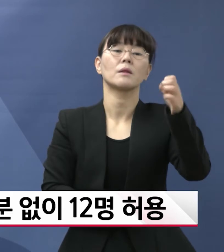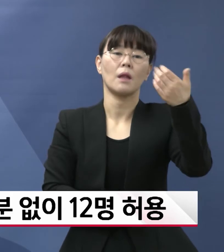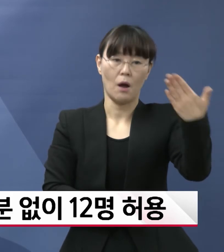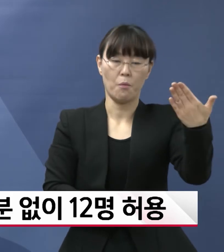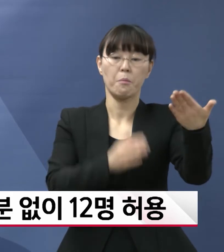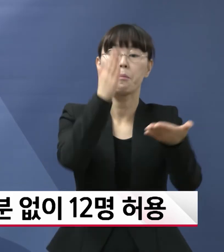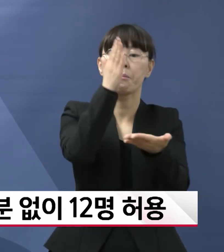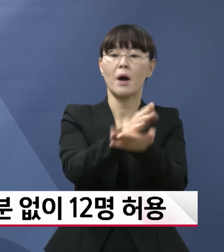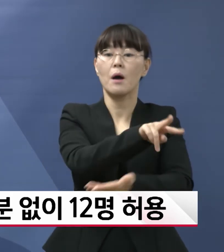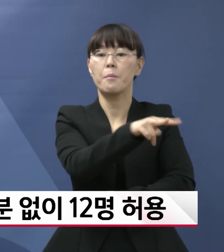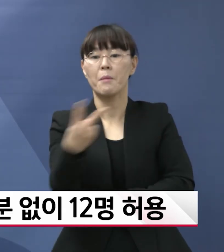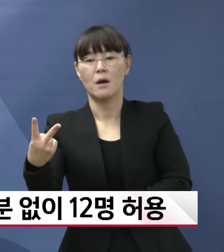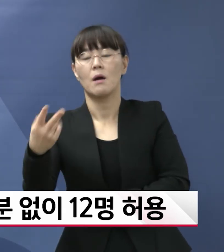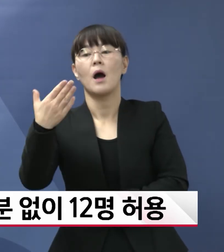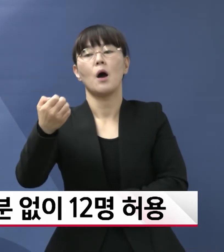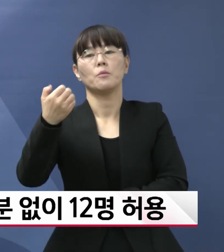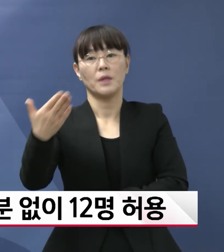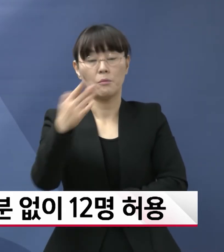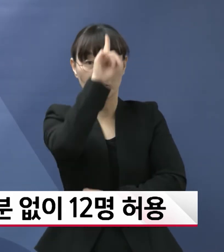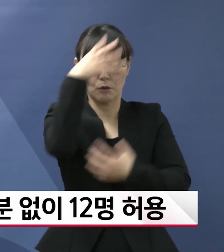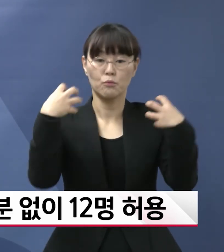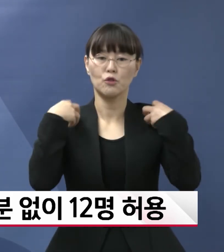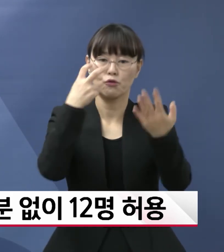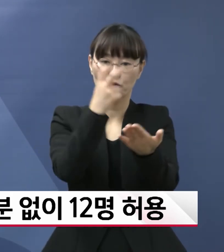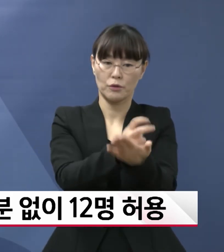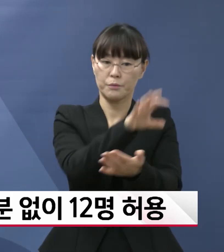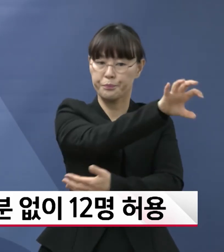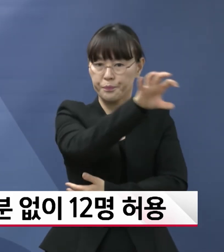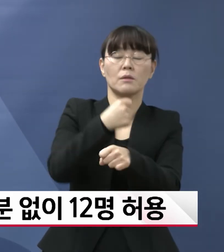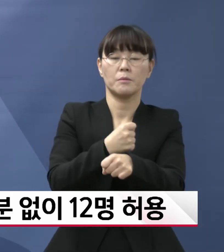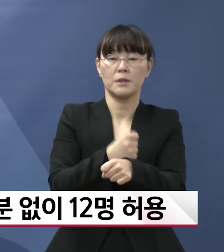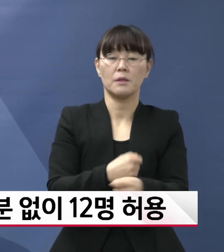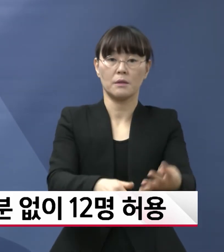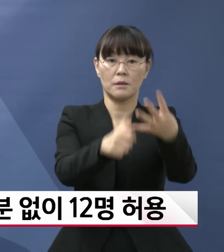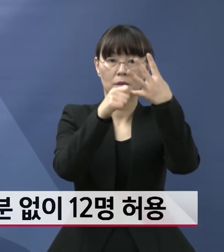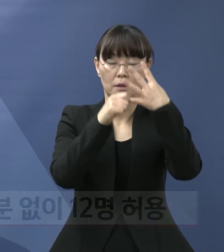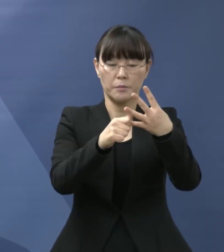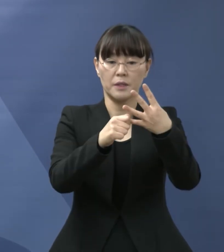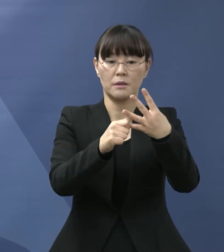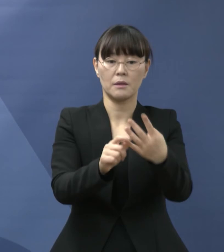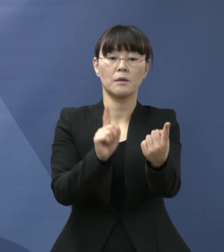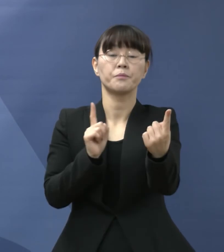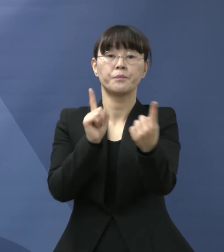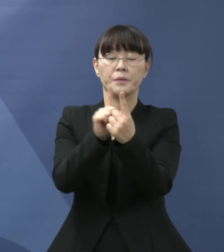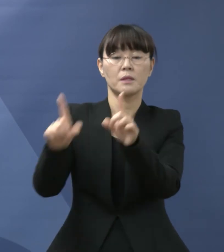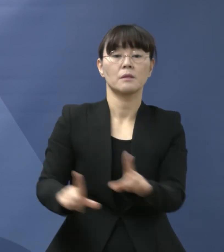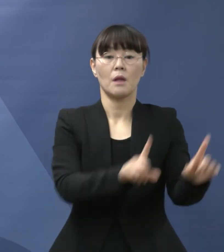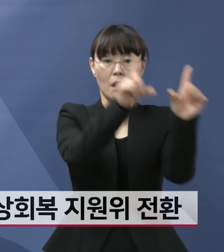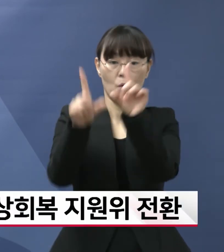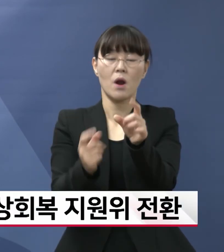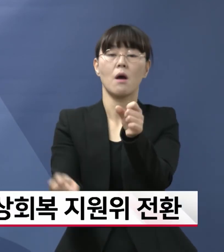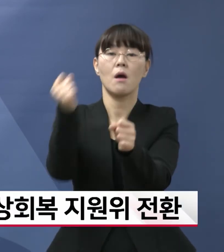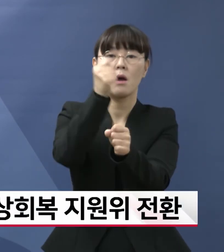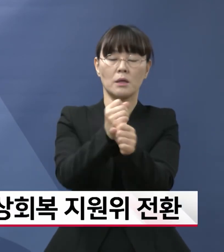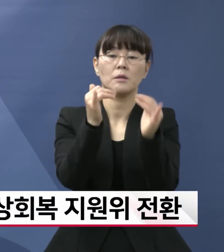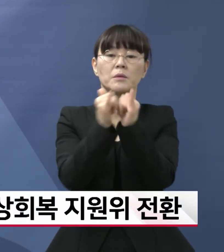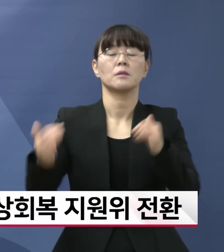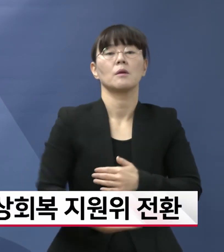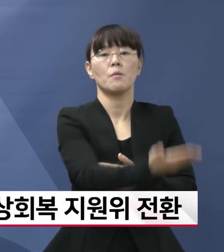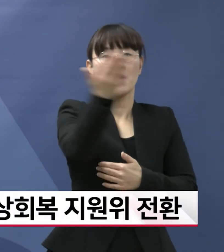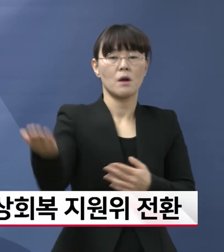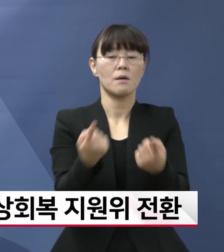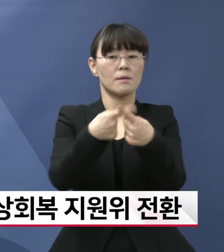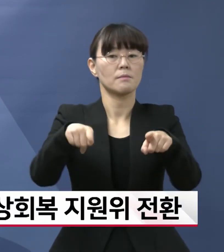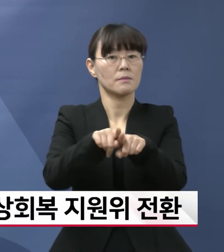완화하는 등 정부안과 동일하게 개편하게 됩니다. 단계적 일상회복도 시민과 함께하기 위해